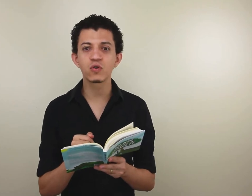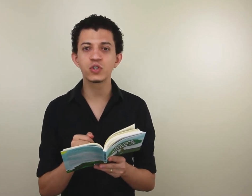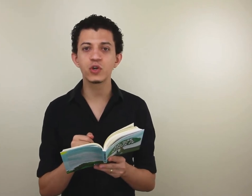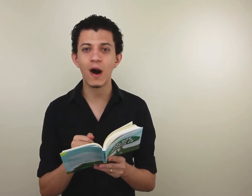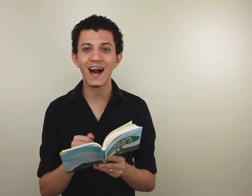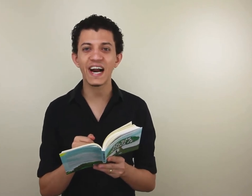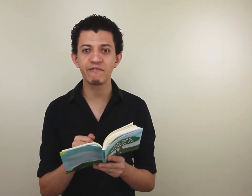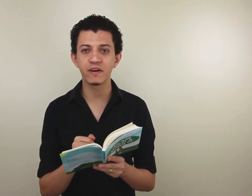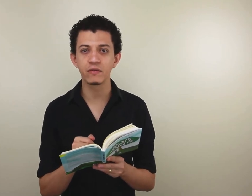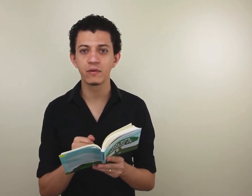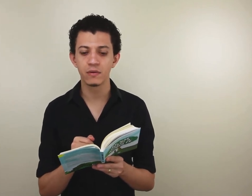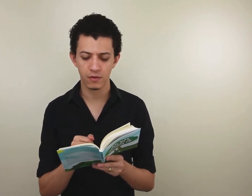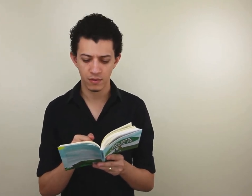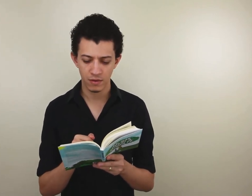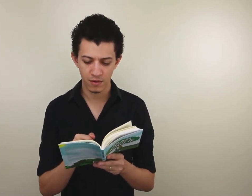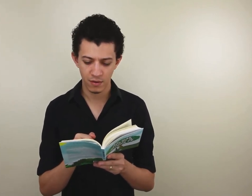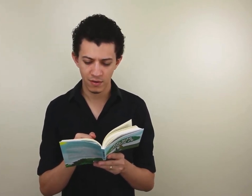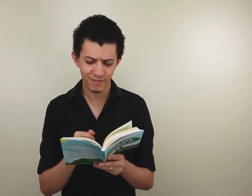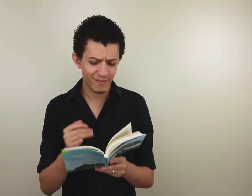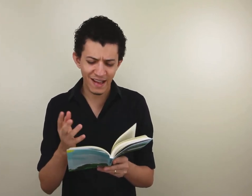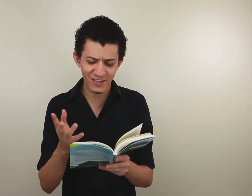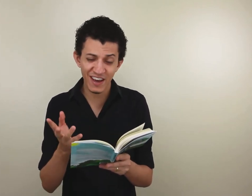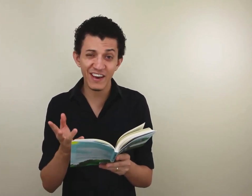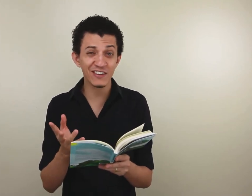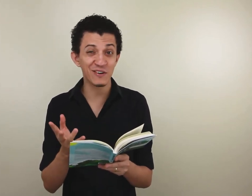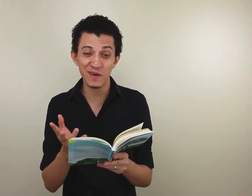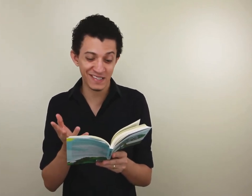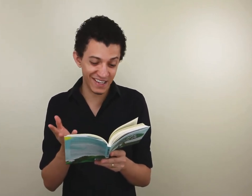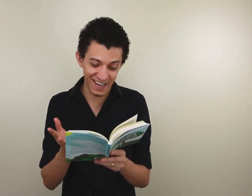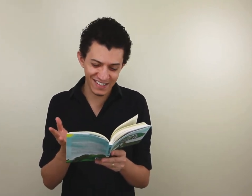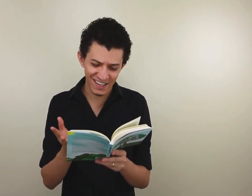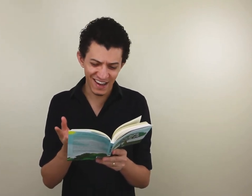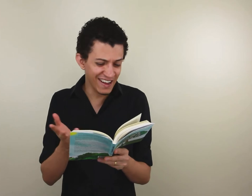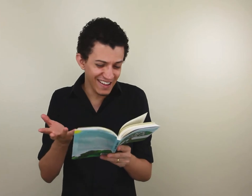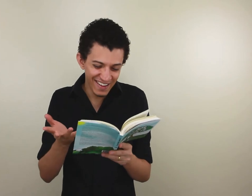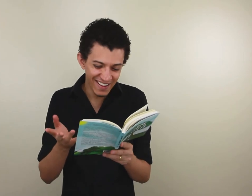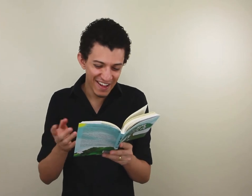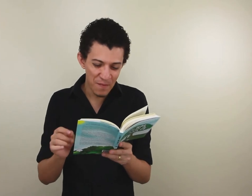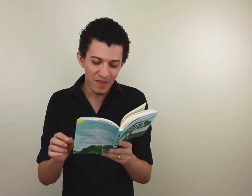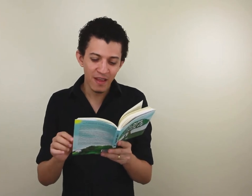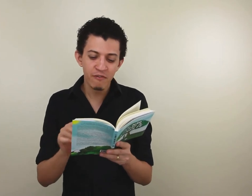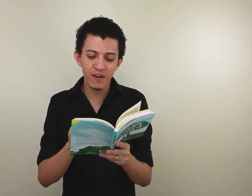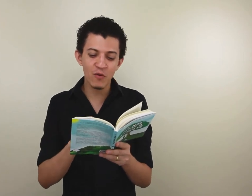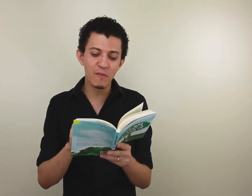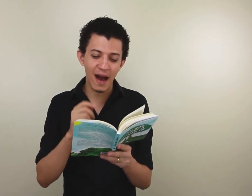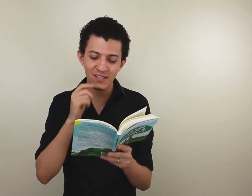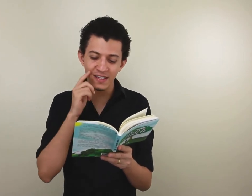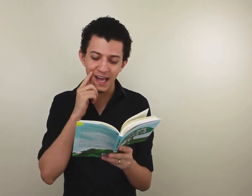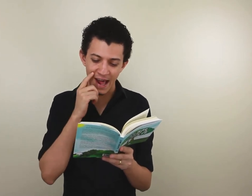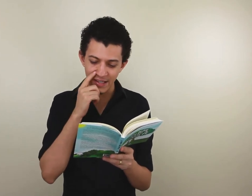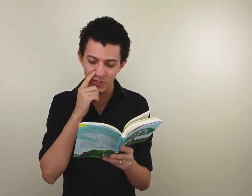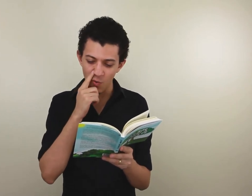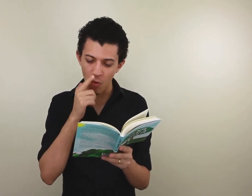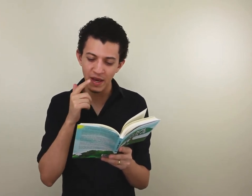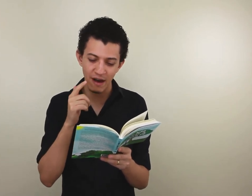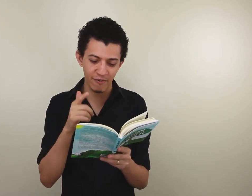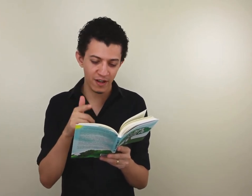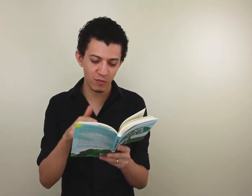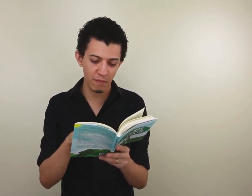continuar cavando. Madison ergueu as sobrancelhas. Hã? Viram uma imagem na internet de um homem cavando uma